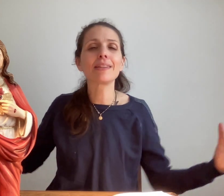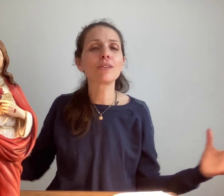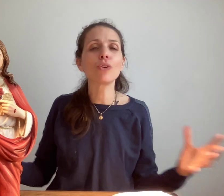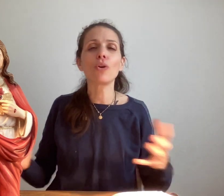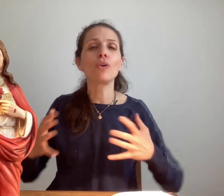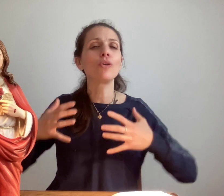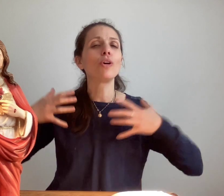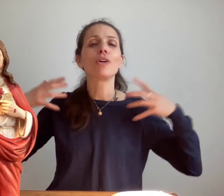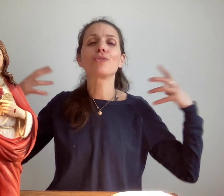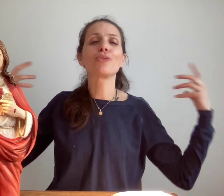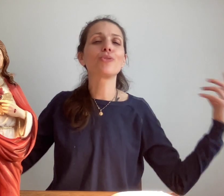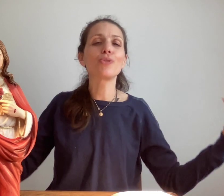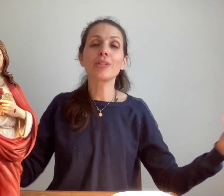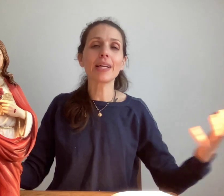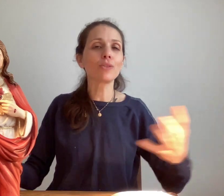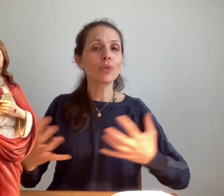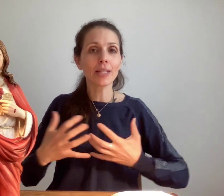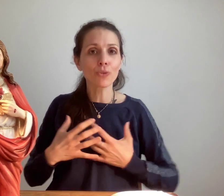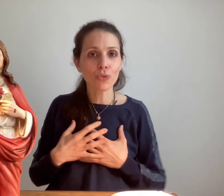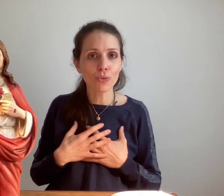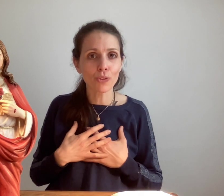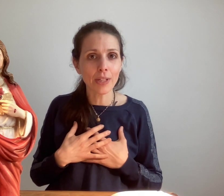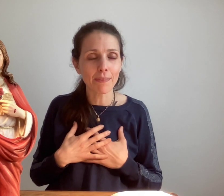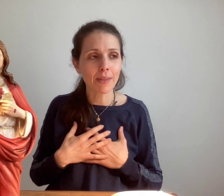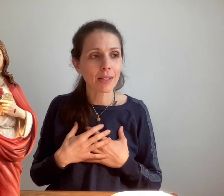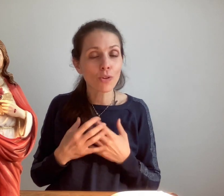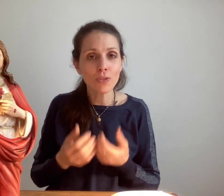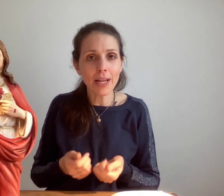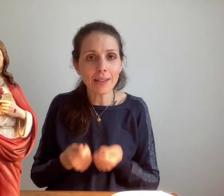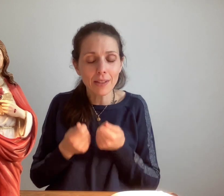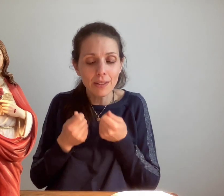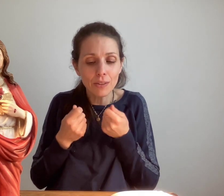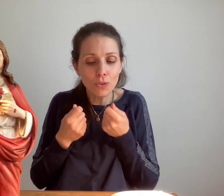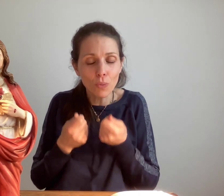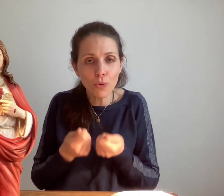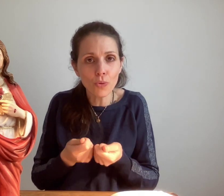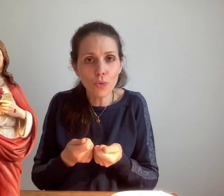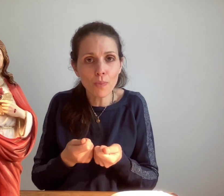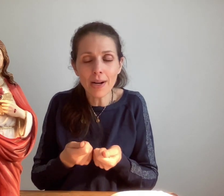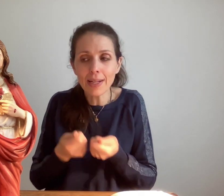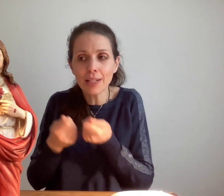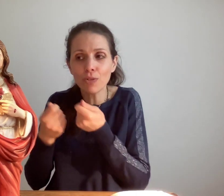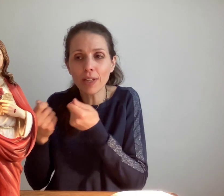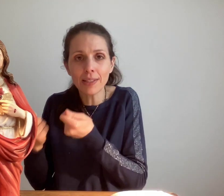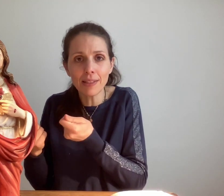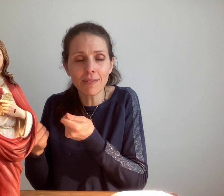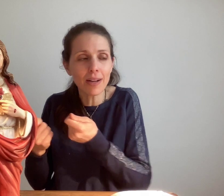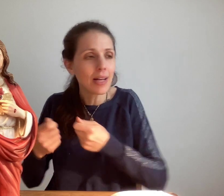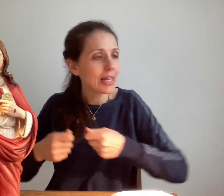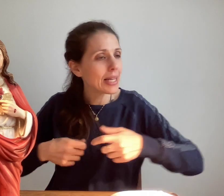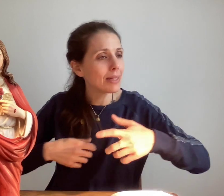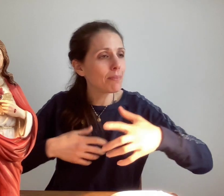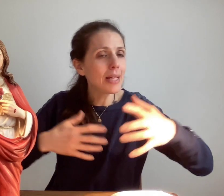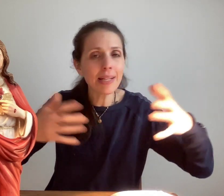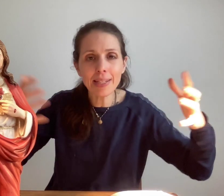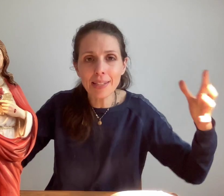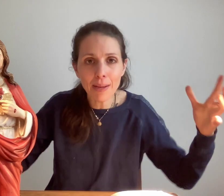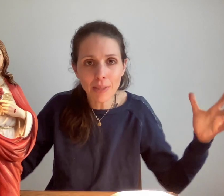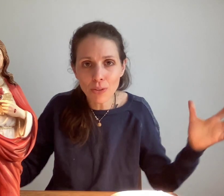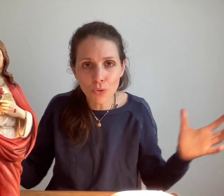torrents de cadeaux qui nous sont donnés nos actes ne sont plus humains ils deviennent divins il y a des milliers d'âmes qui sont